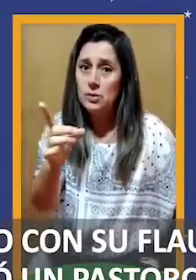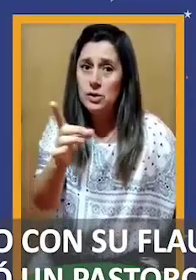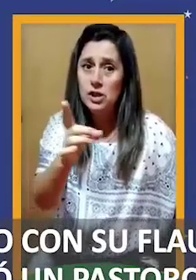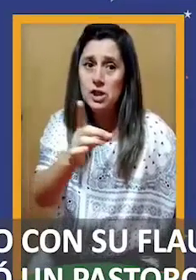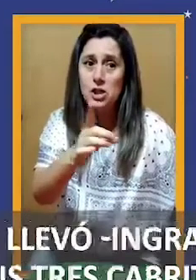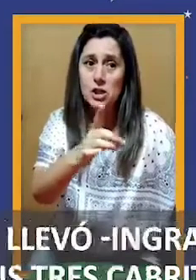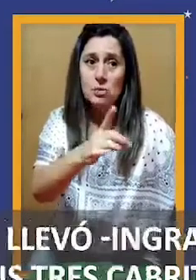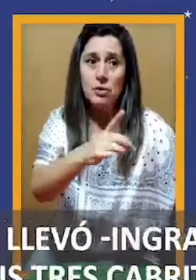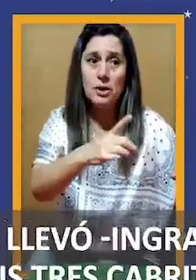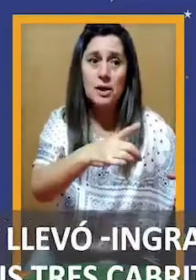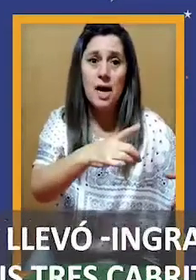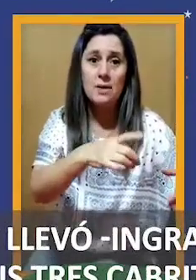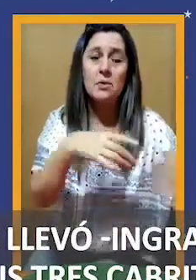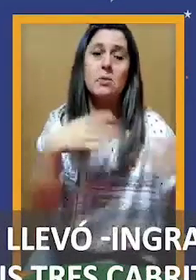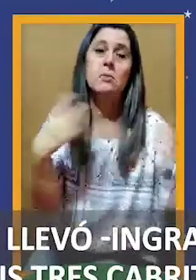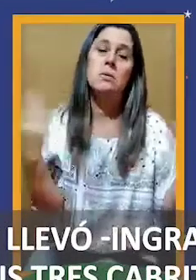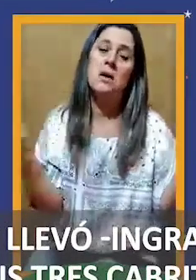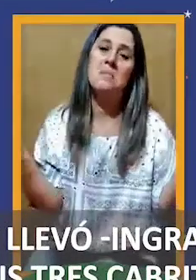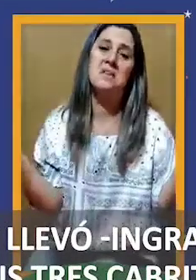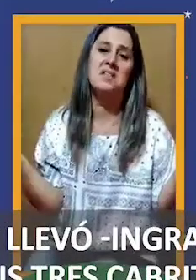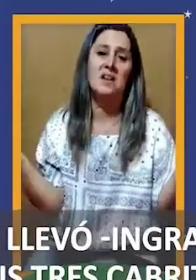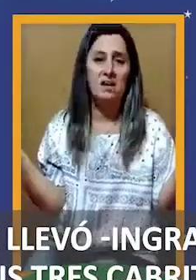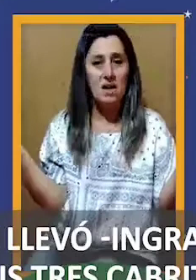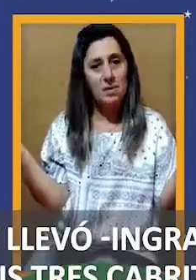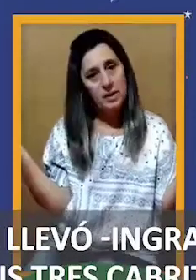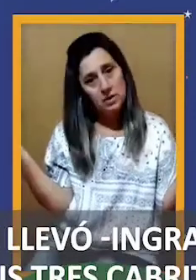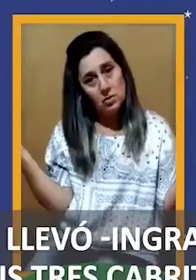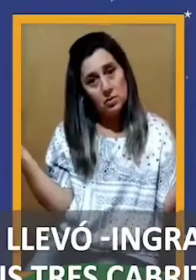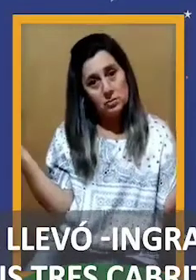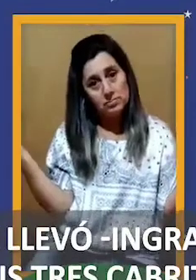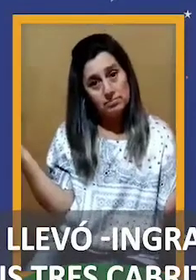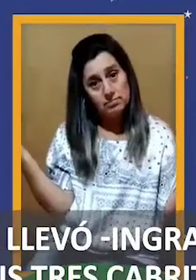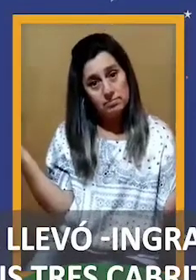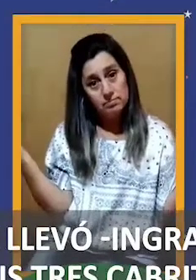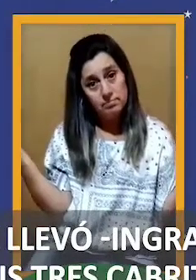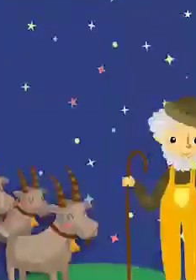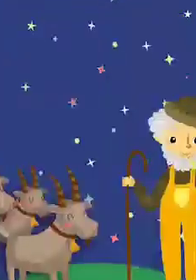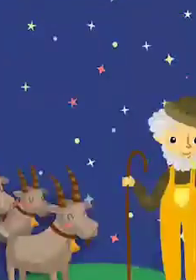y se llevó ingrato a mis tres cabritos.